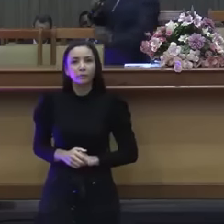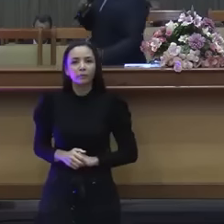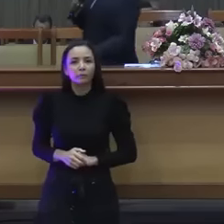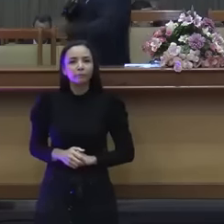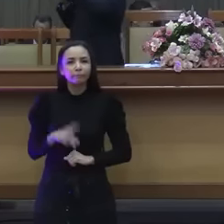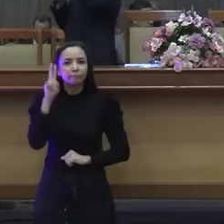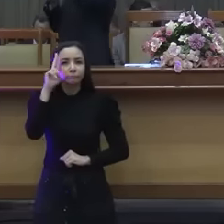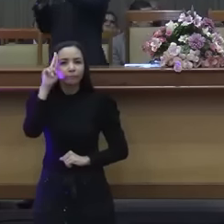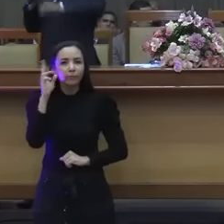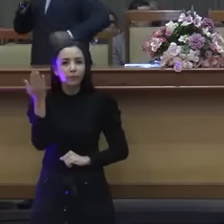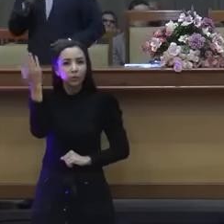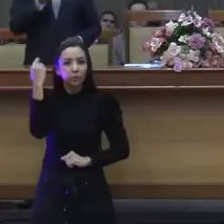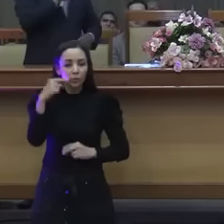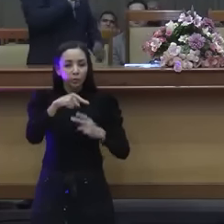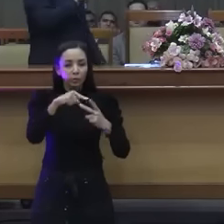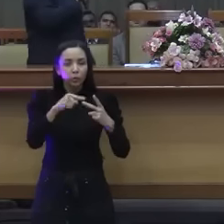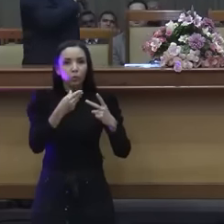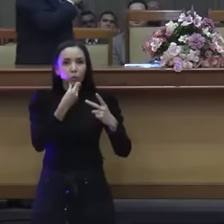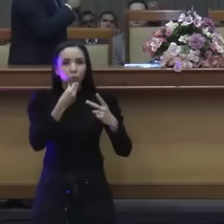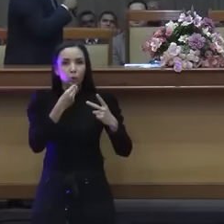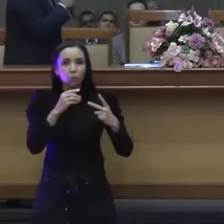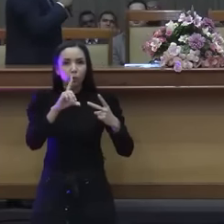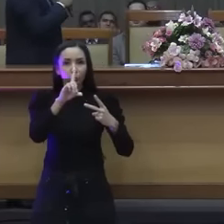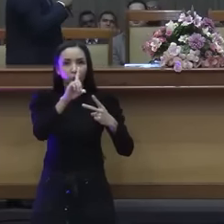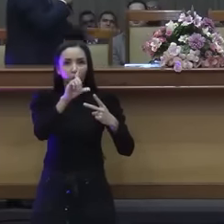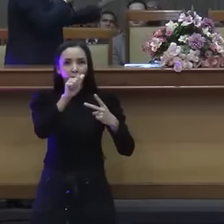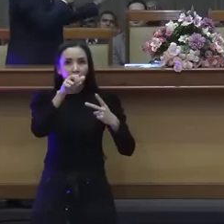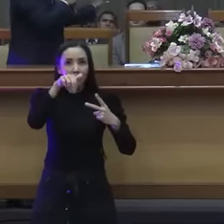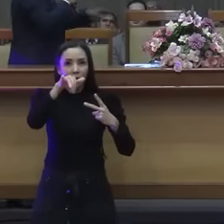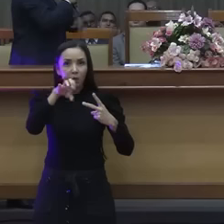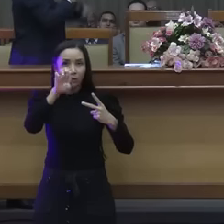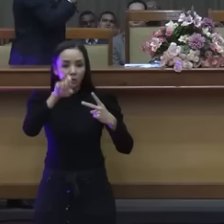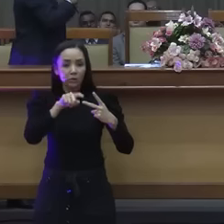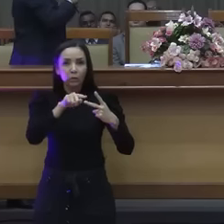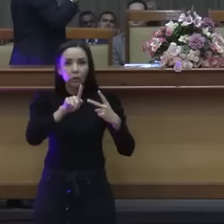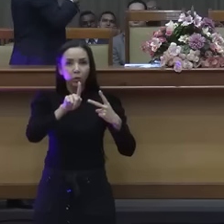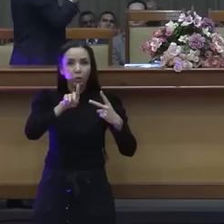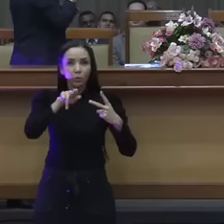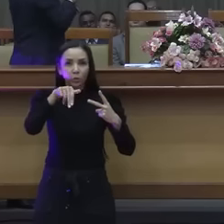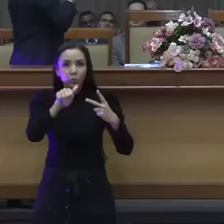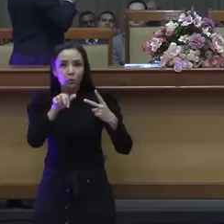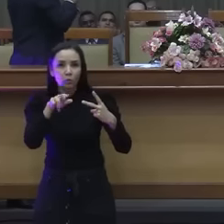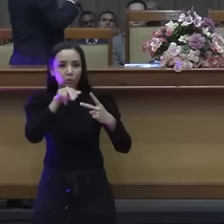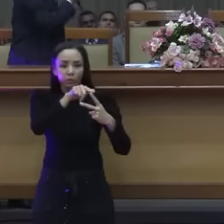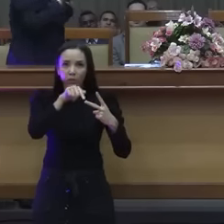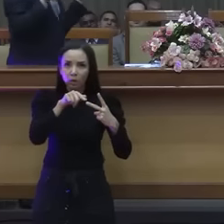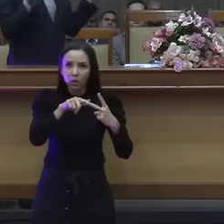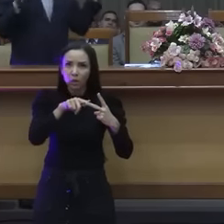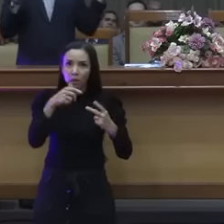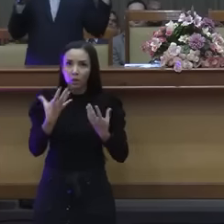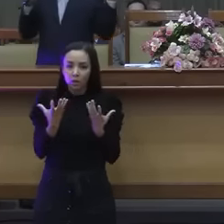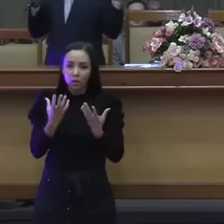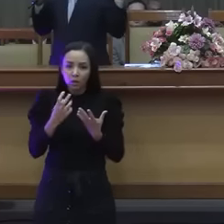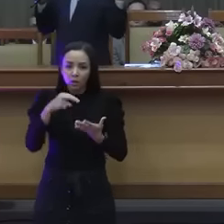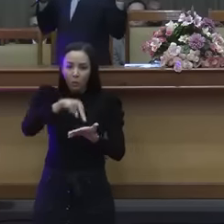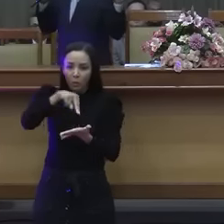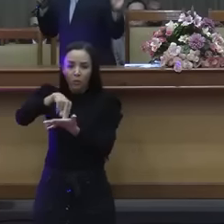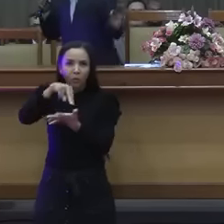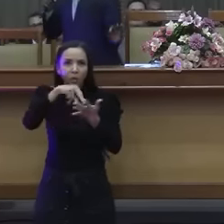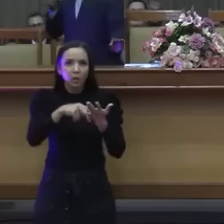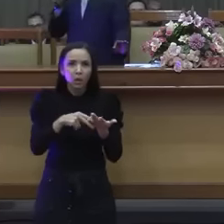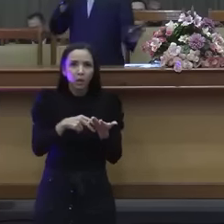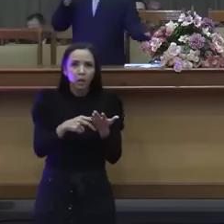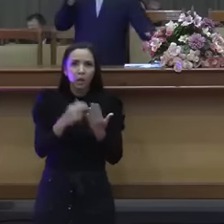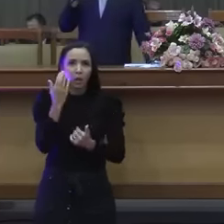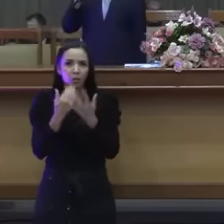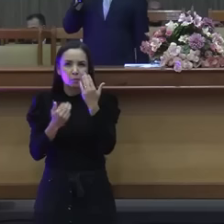e o Gunavinho pulavam de cima de pé, de pitomba, cheio do poder, ele podia pular porque é uma coisa dele, mas a Bíblia não manda. A Bíblia